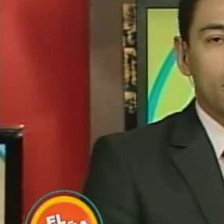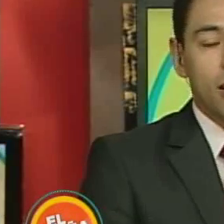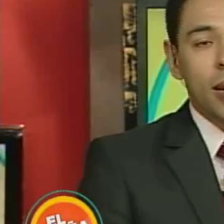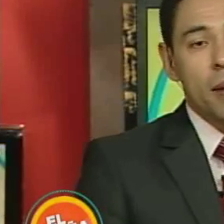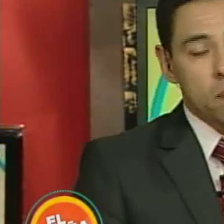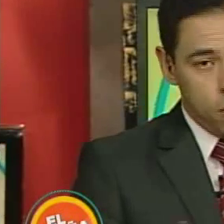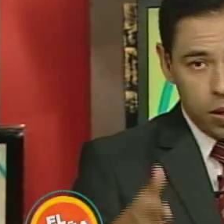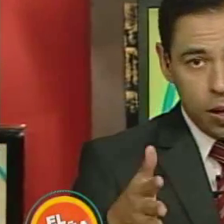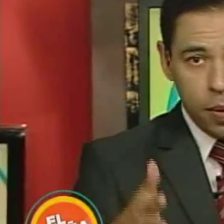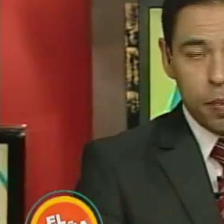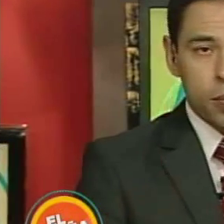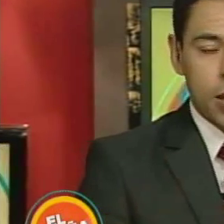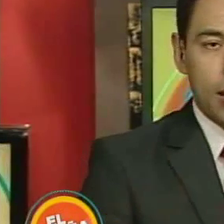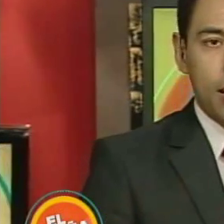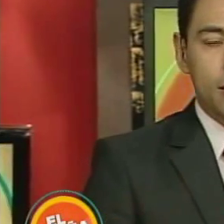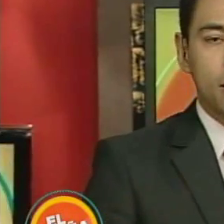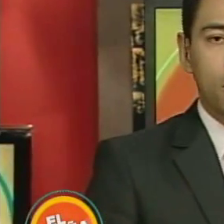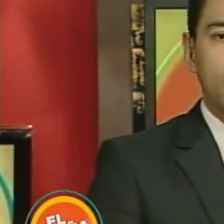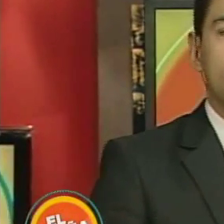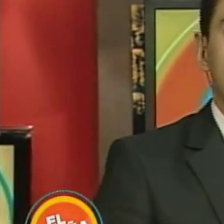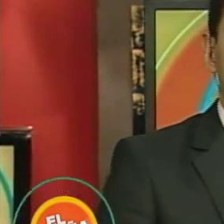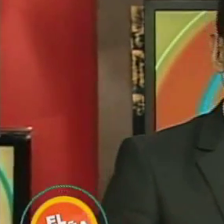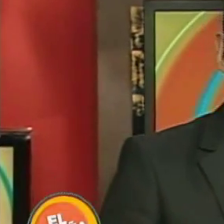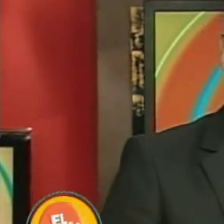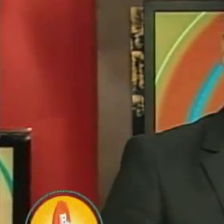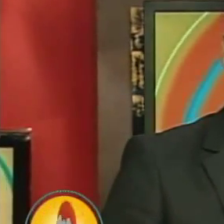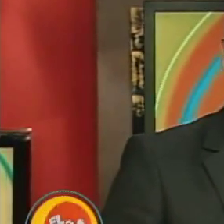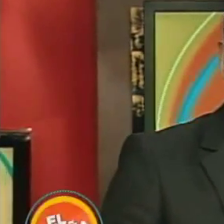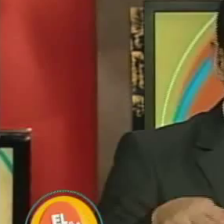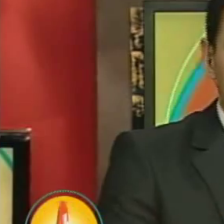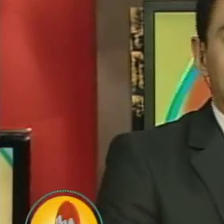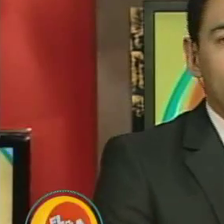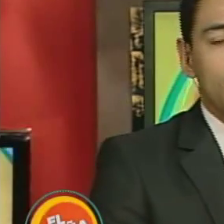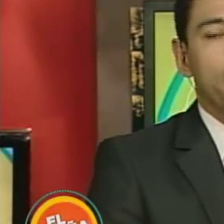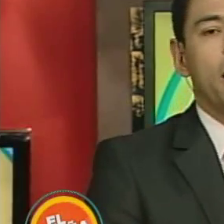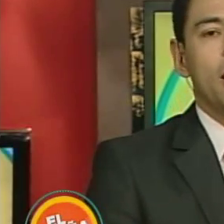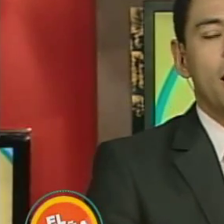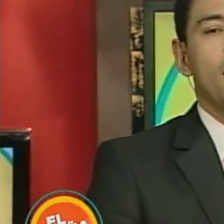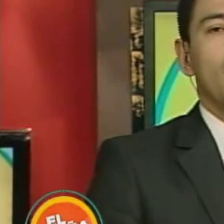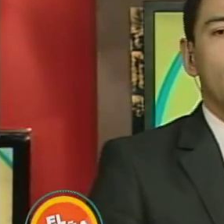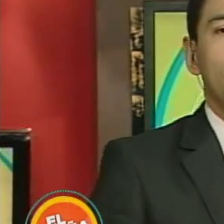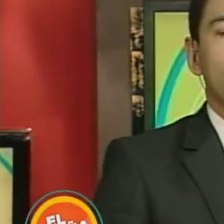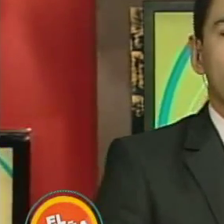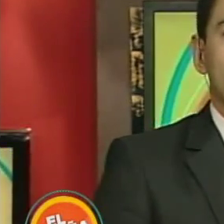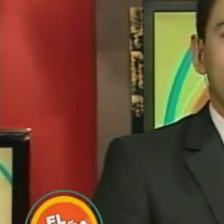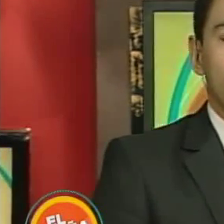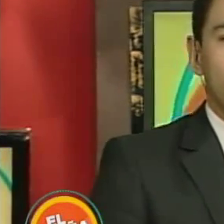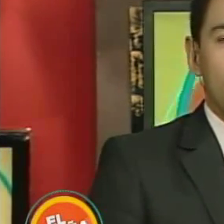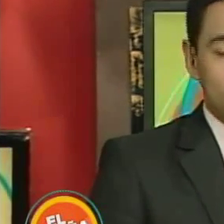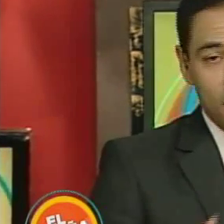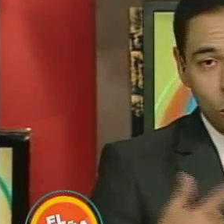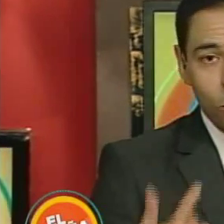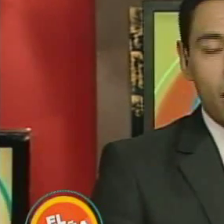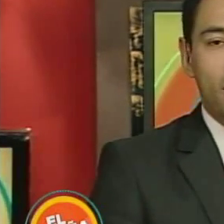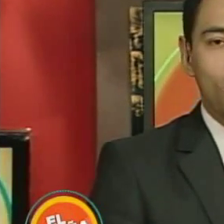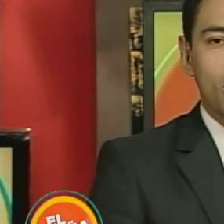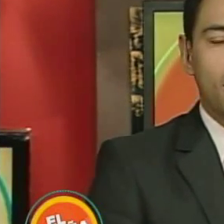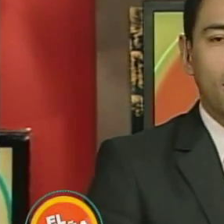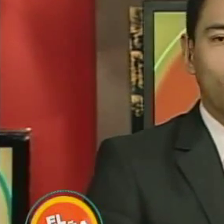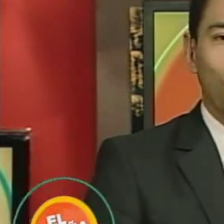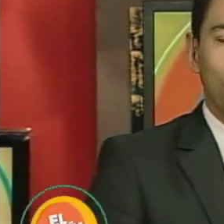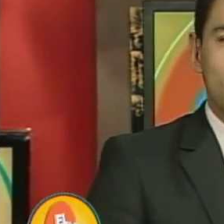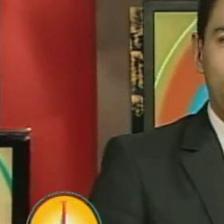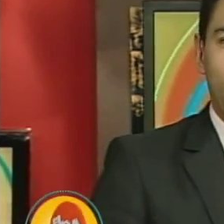demás que usted tenga, las vamos a cargar esta entrevista al Facebook. Puede ingresar a nuestra página y enterarse y volver a